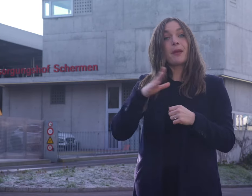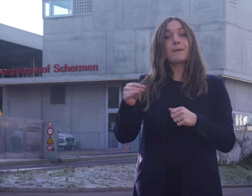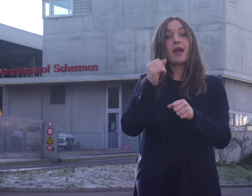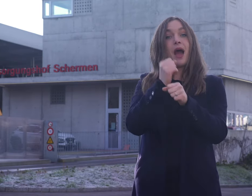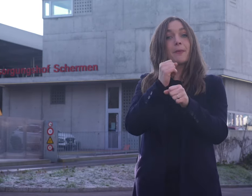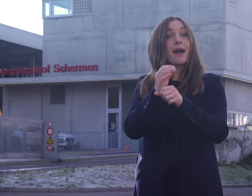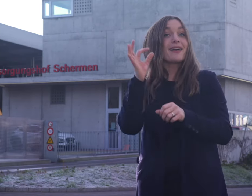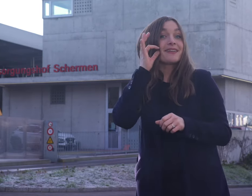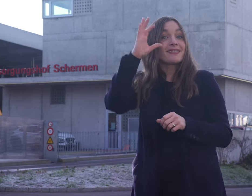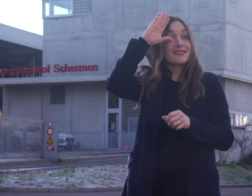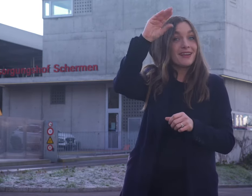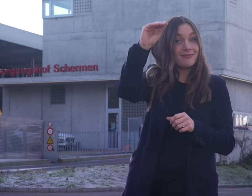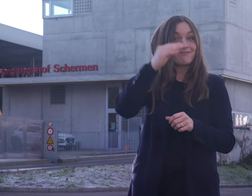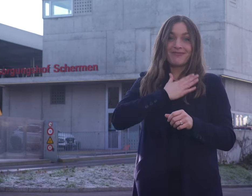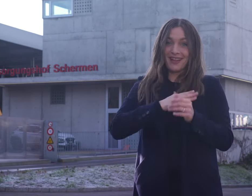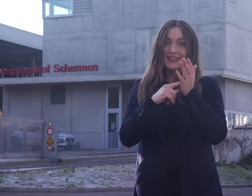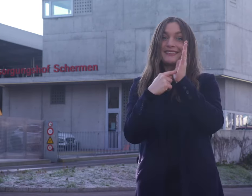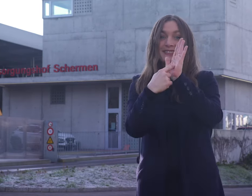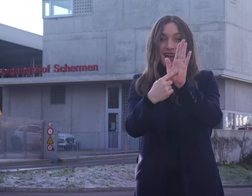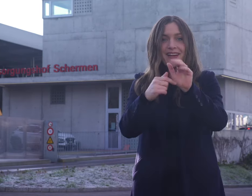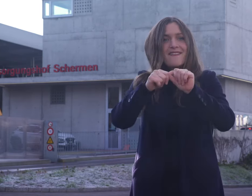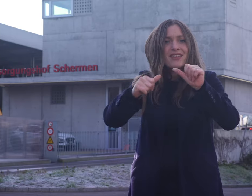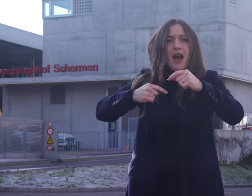Ablauf und stehen Ihnen mit Rat und Tat zur Seite.